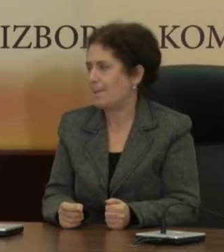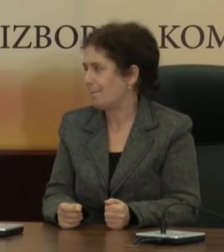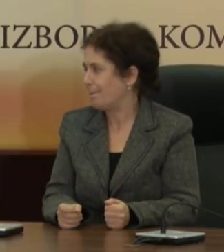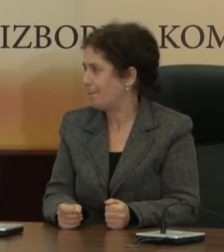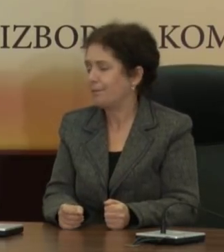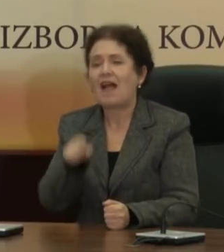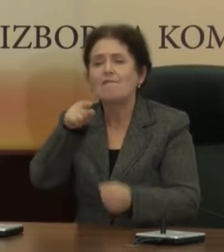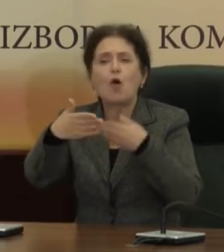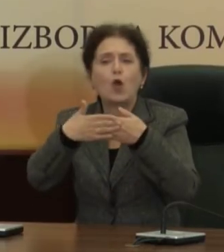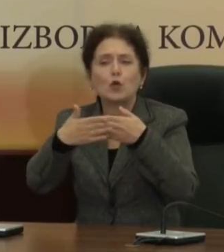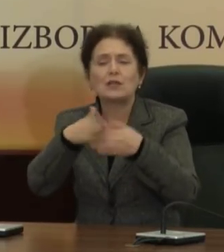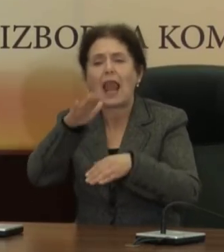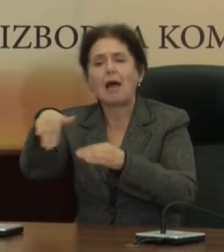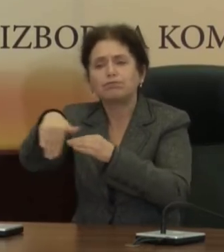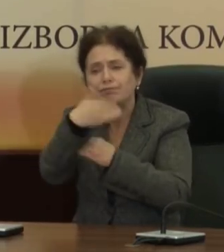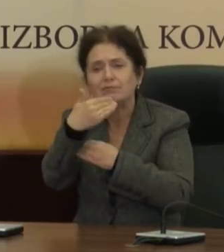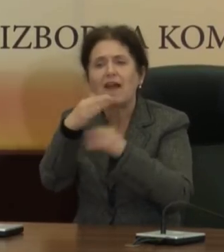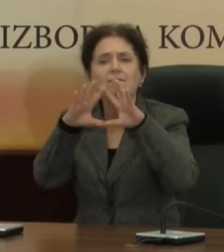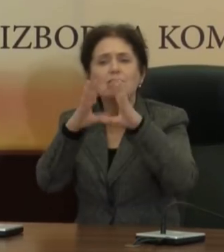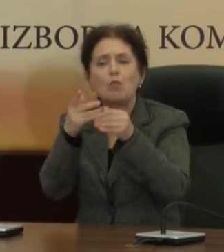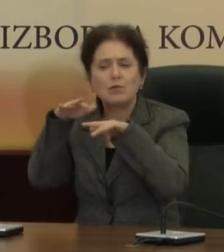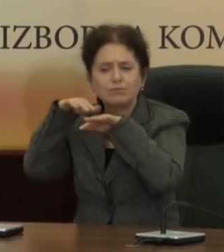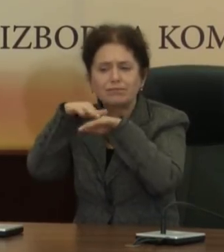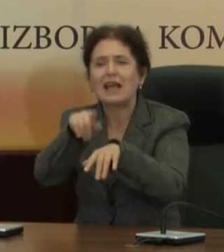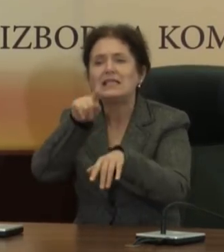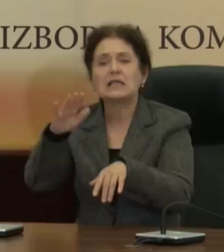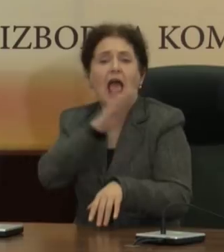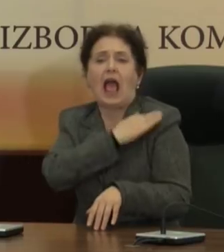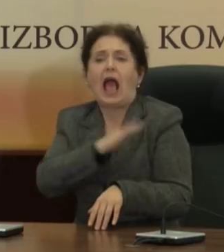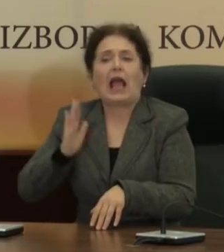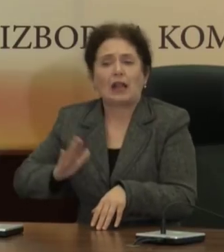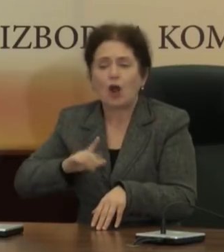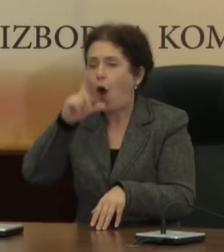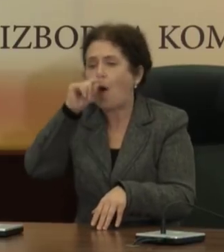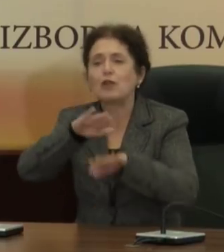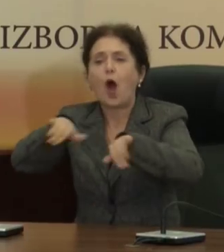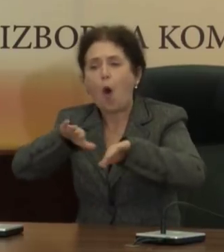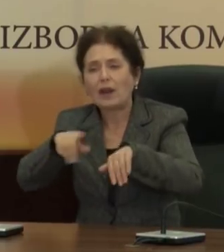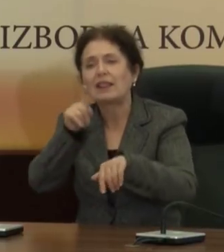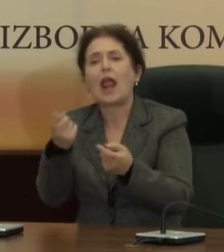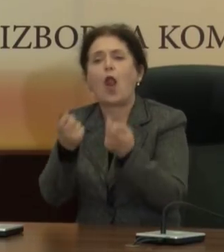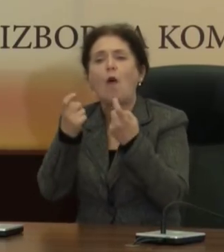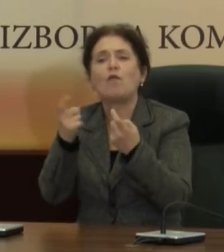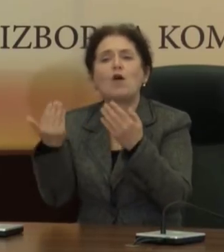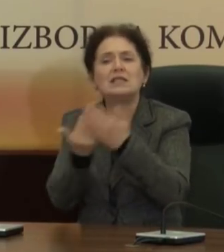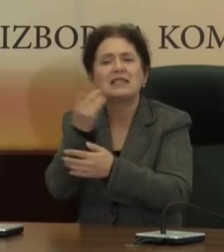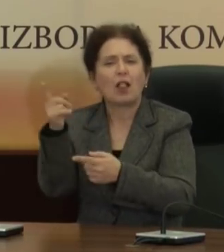Во однос на излезността на изборите за градоначалник на обштините Охрите и Новосела,